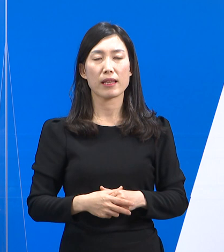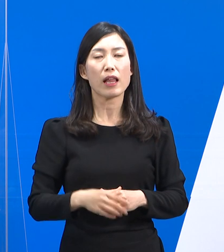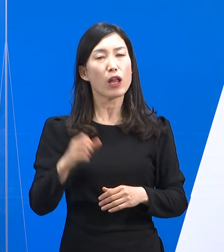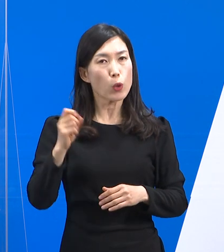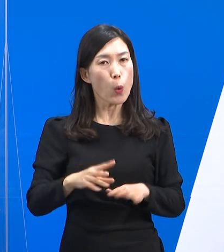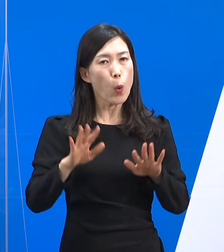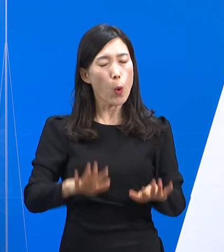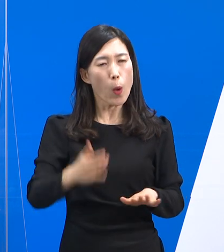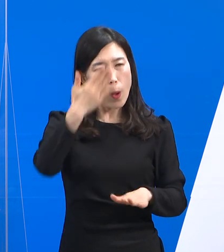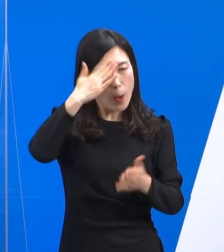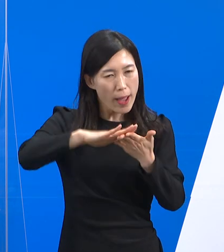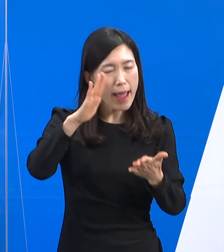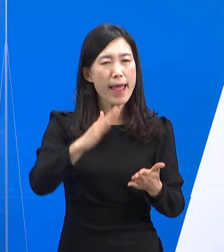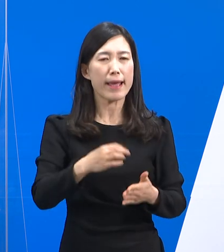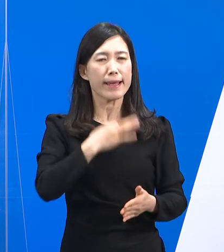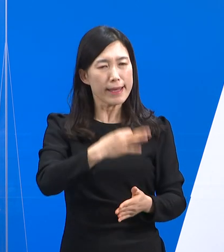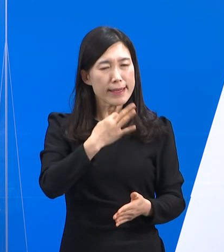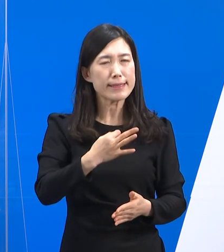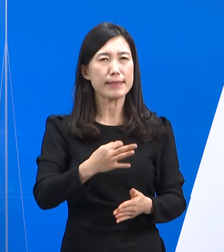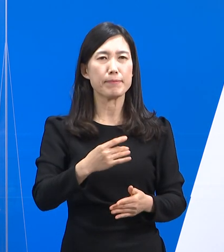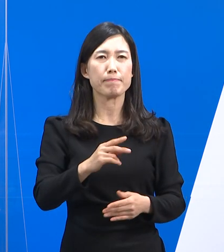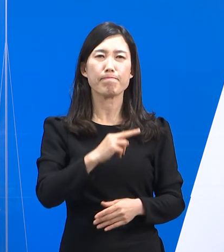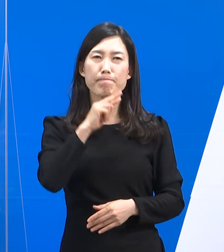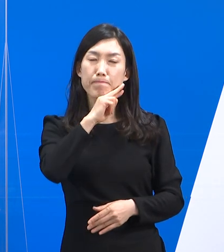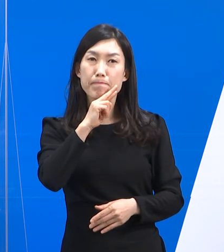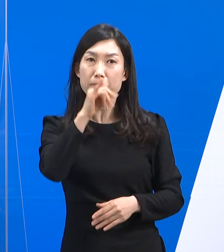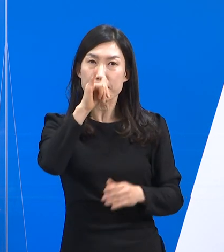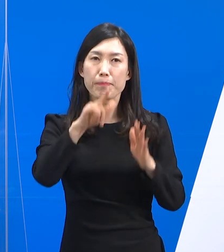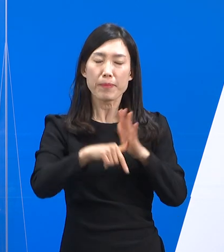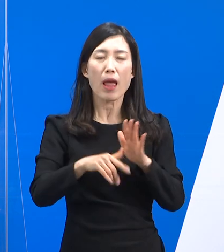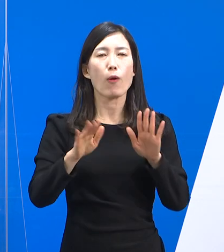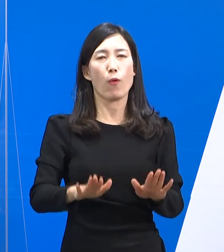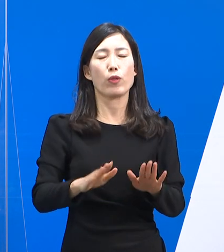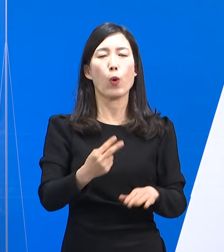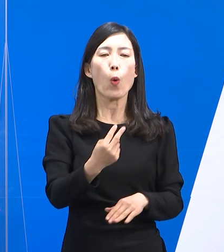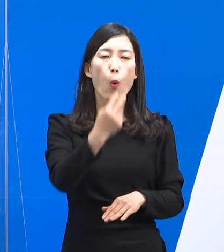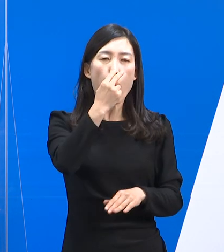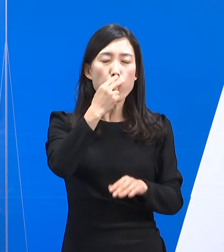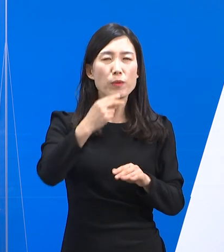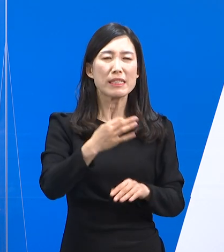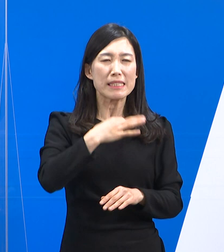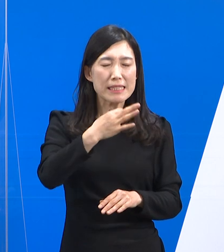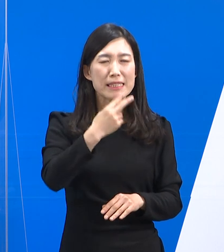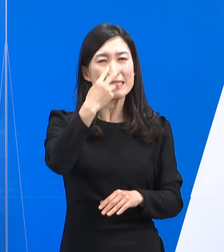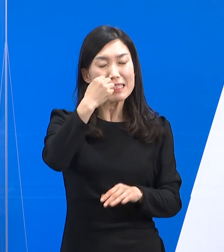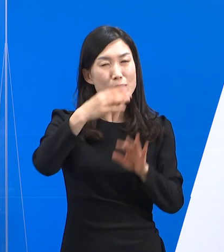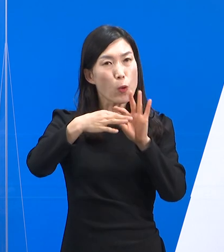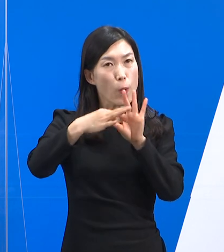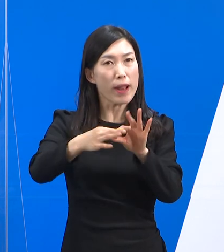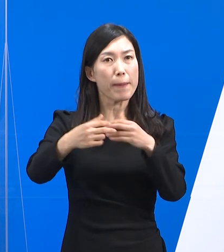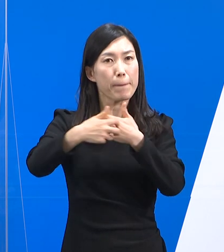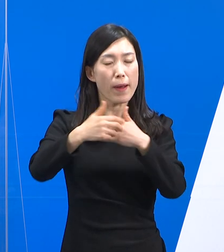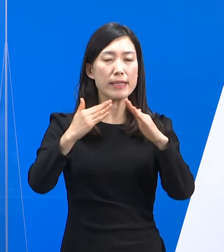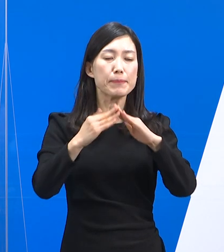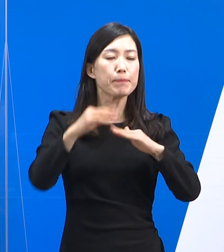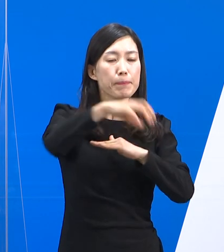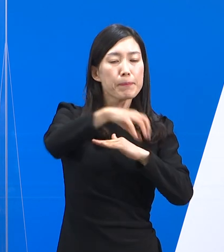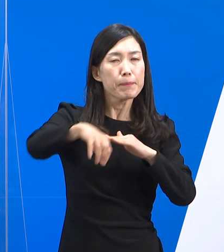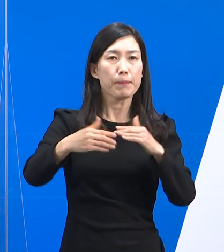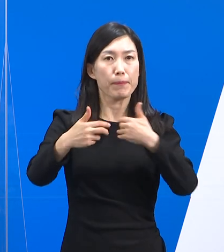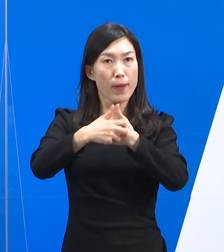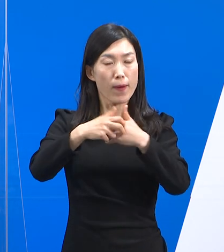또한 발열 기침 등 호흡기 증상이 있는 도민들은 오늘부터 호흡기 전단 클리닉 등 지정된 동네 병원에서